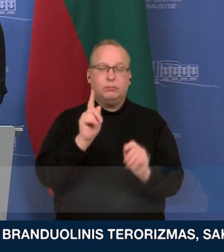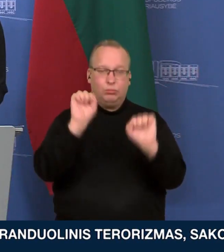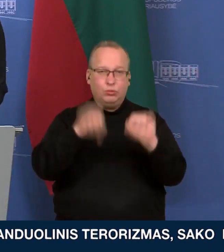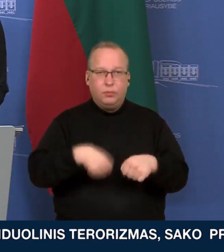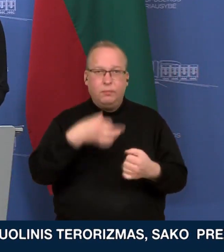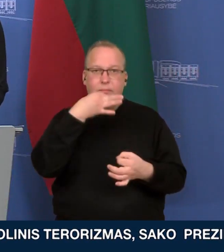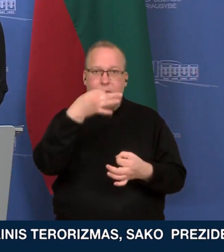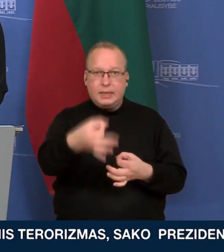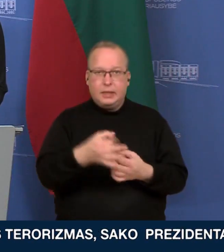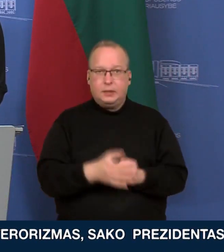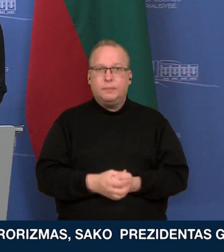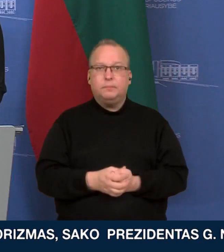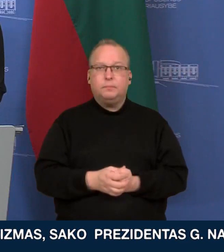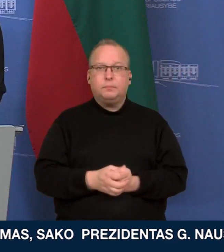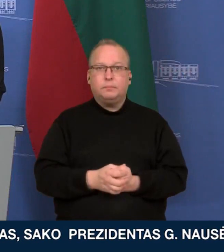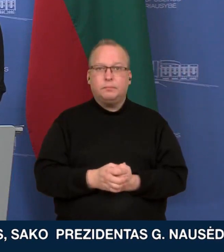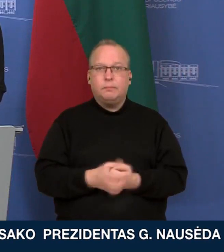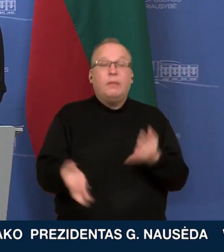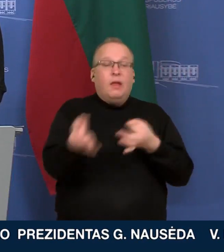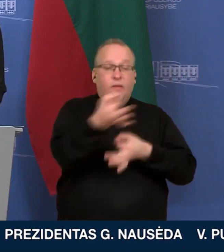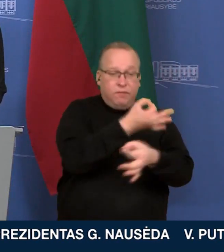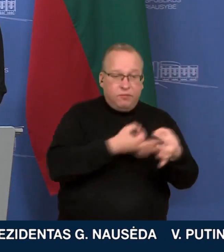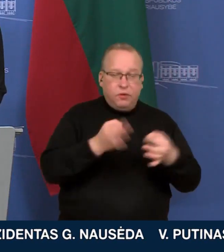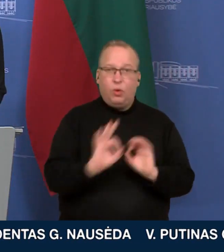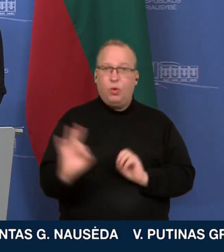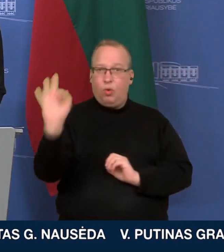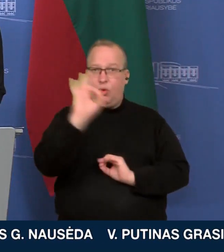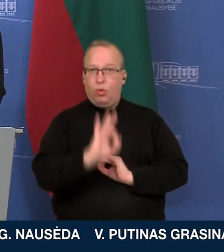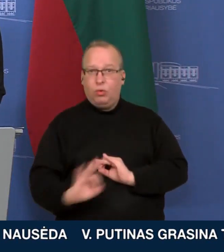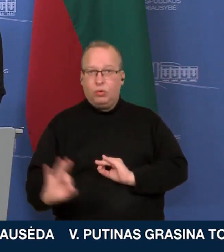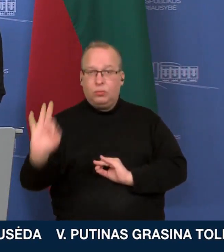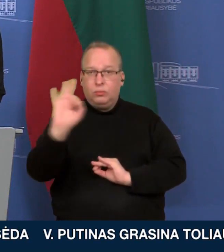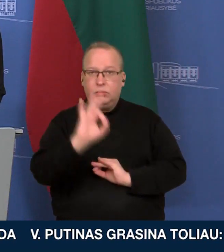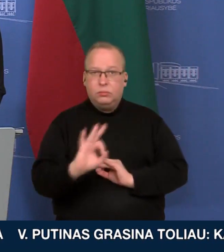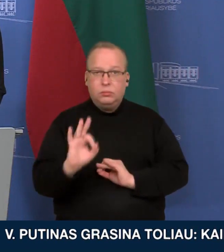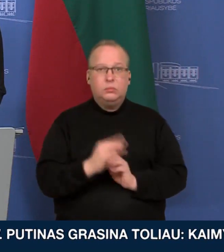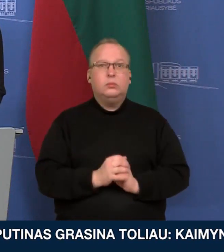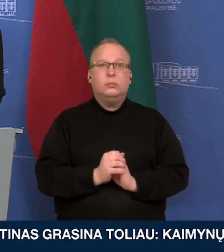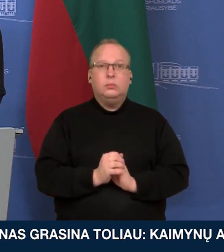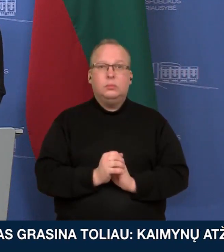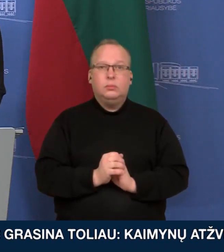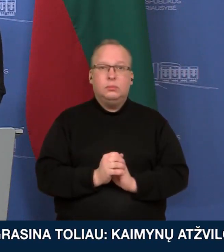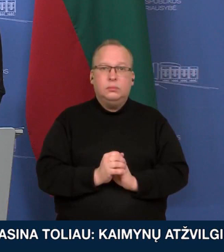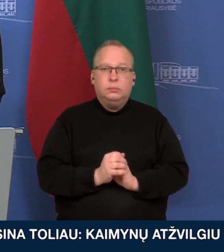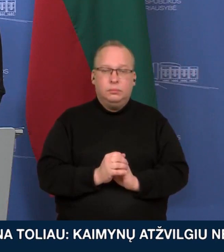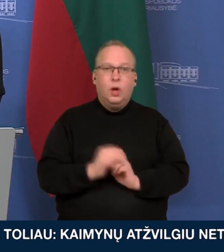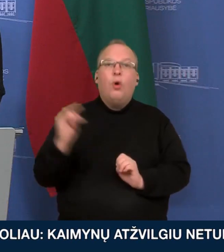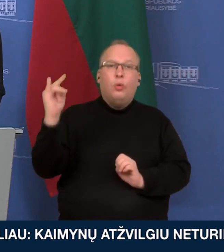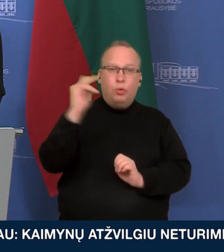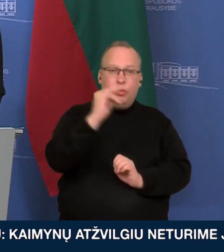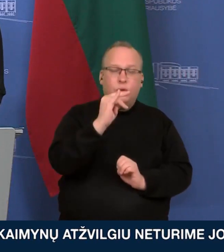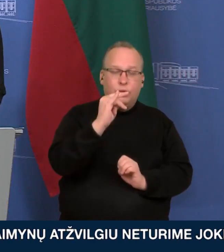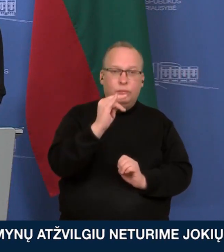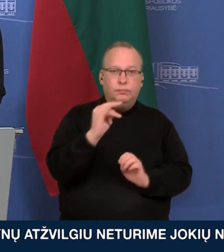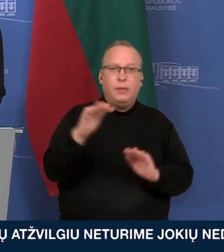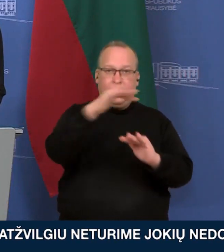diskusijos apie oro erdvės uždarymą ir taip